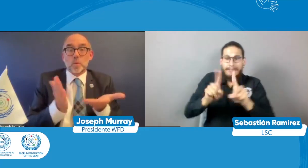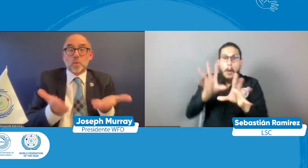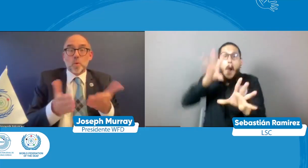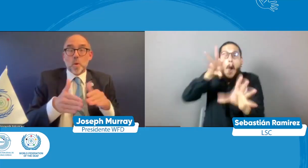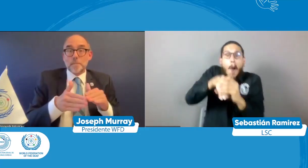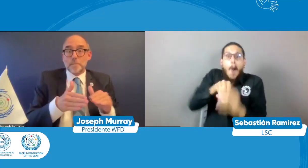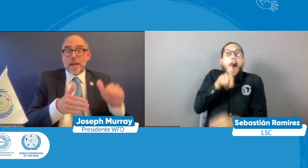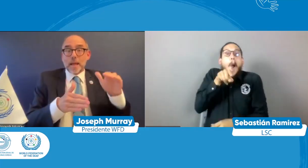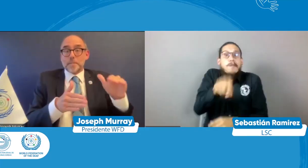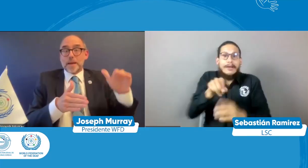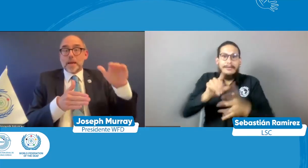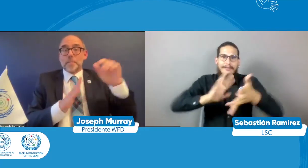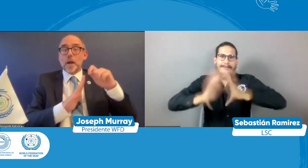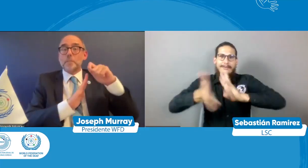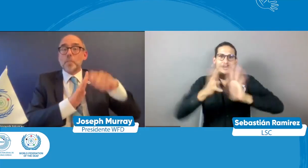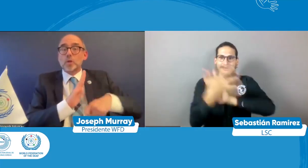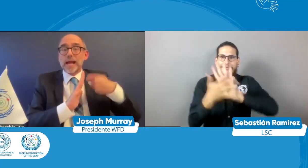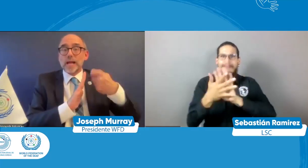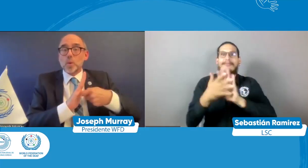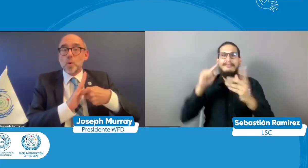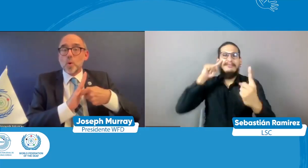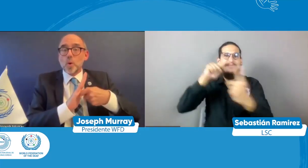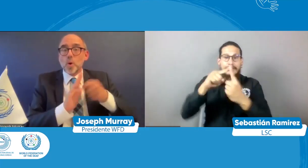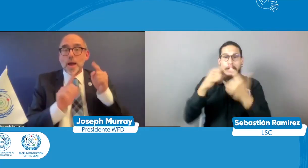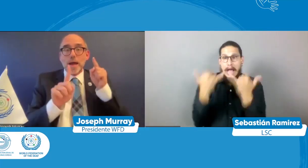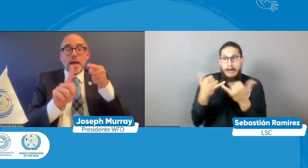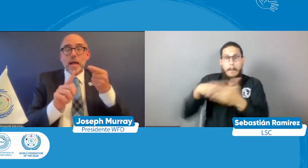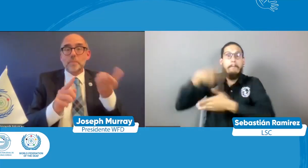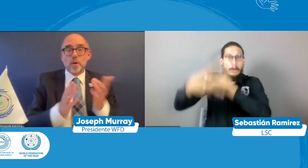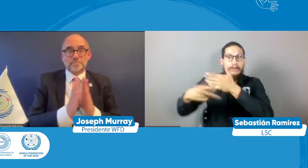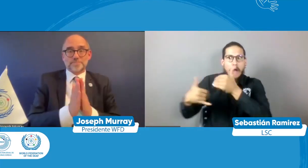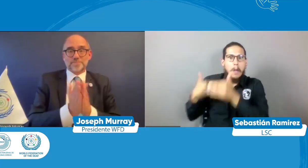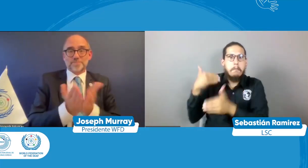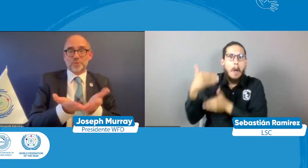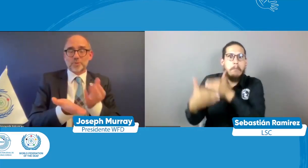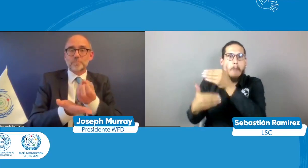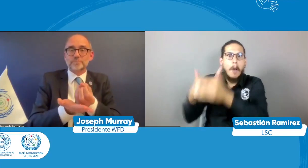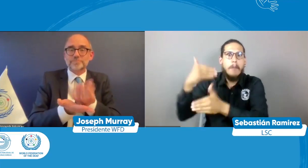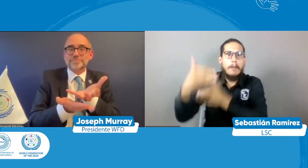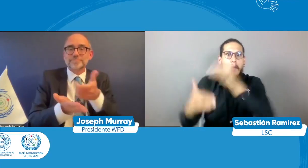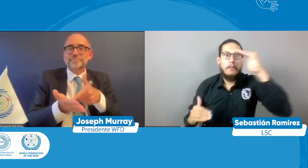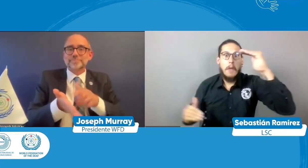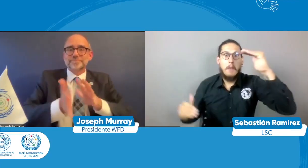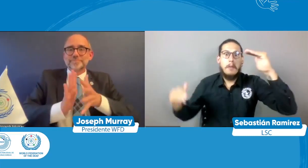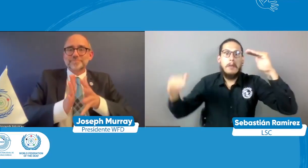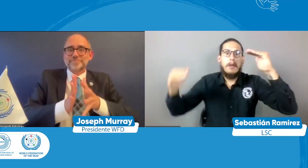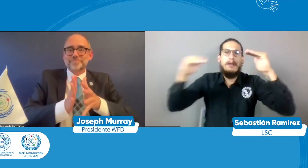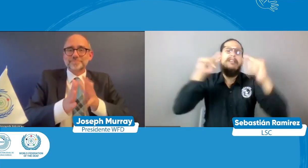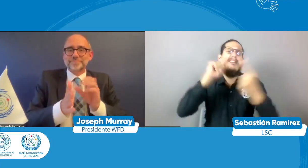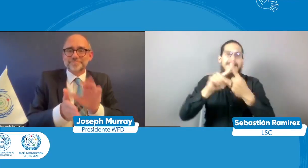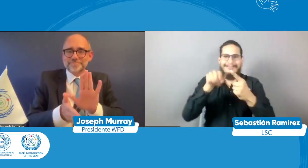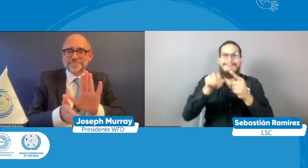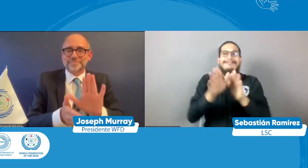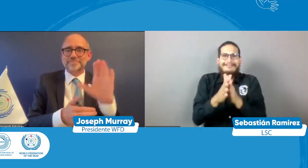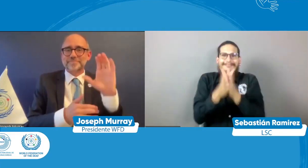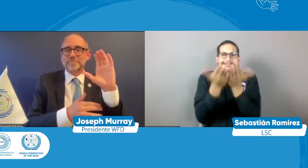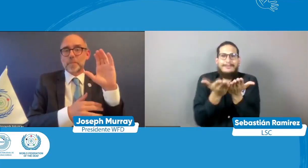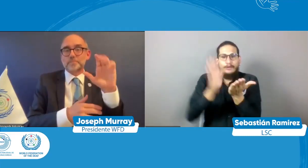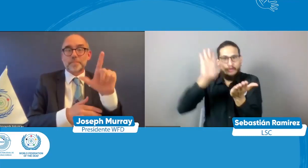en la educación ¿no? y en los diferentes en las diferentes etapas de la vida los